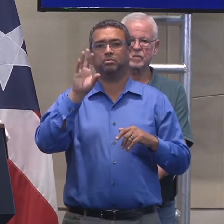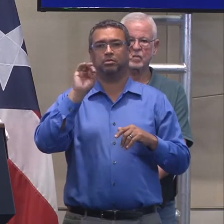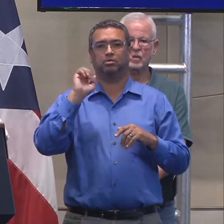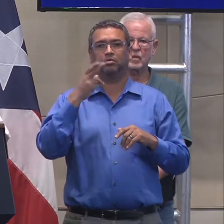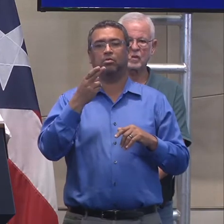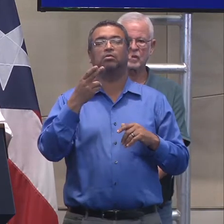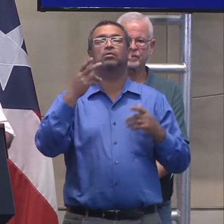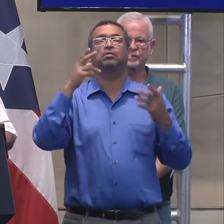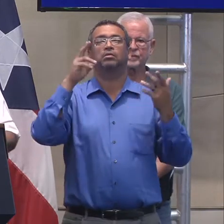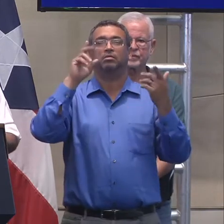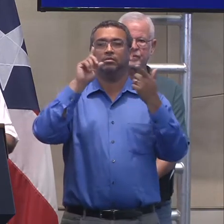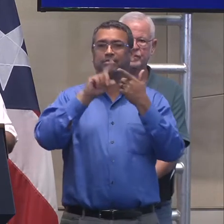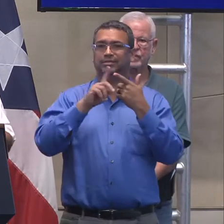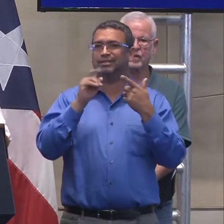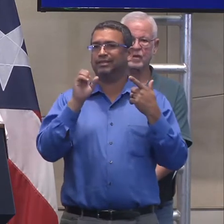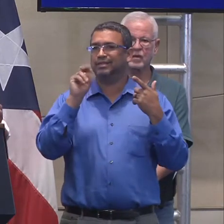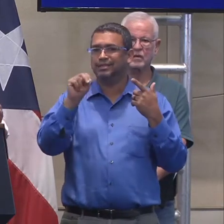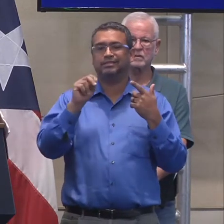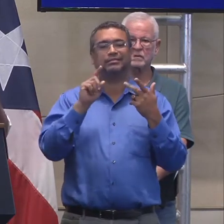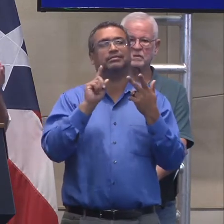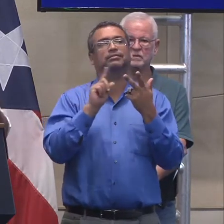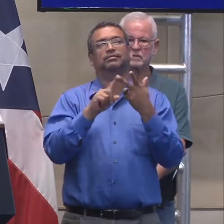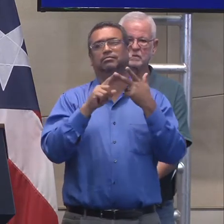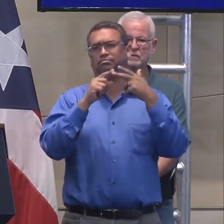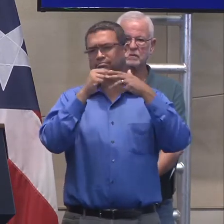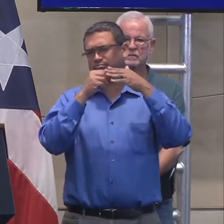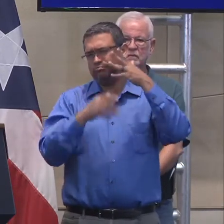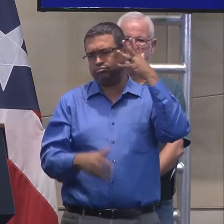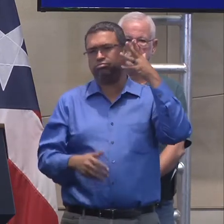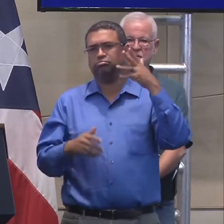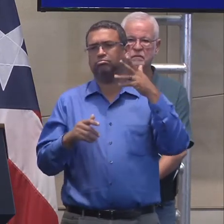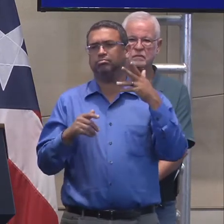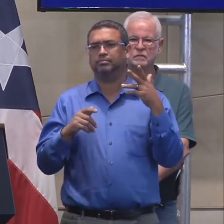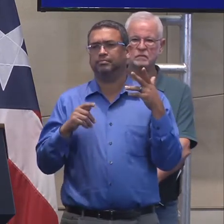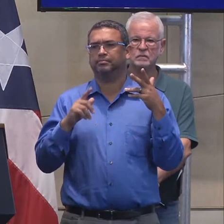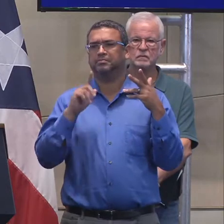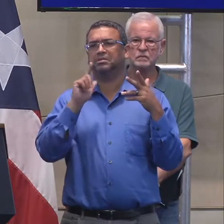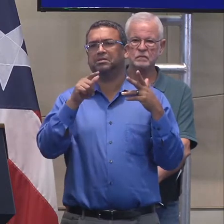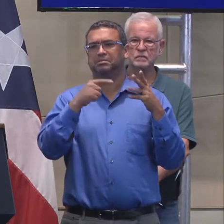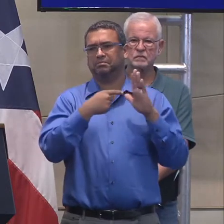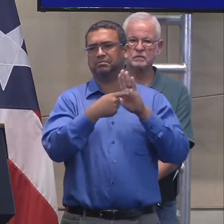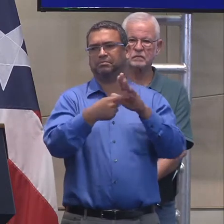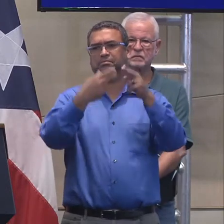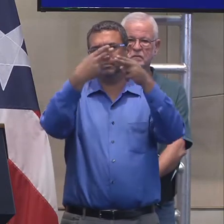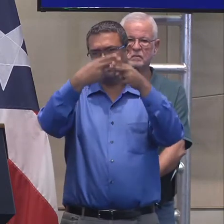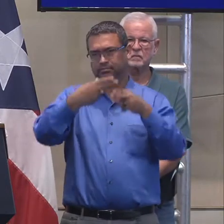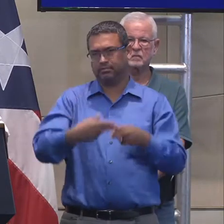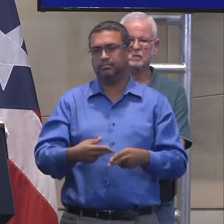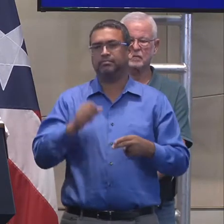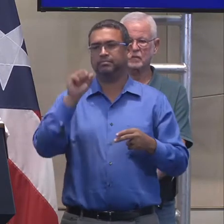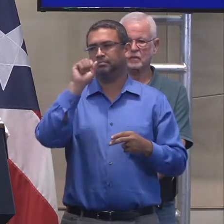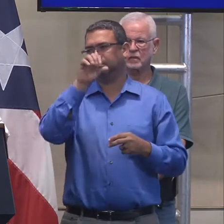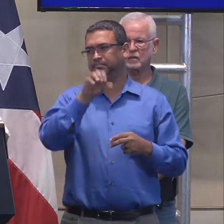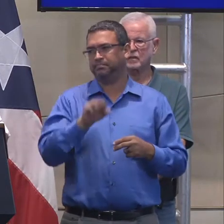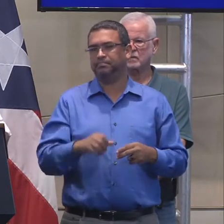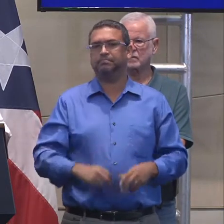Kane, esto y entre otros que le haremos, ¿verdad? Después le haremos llegar la lista